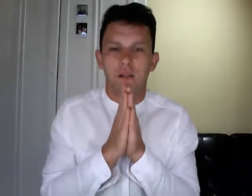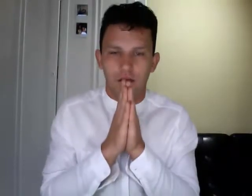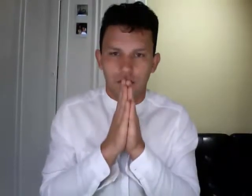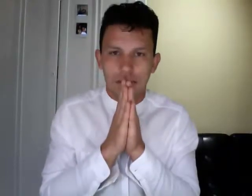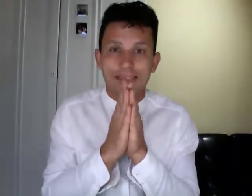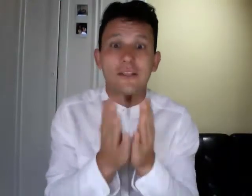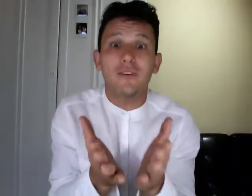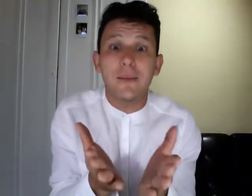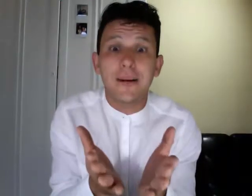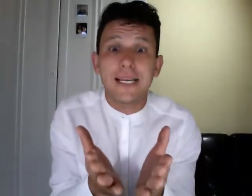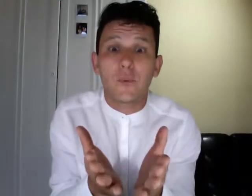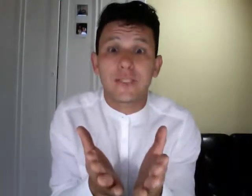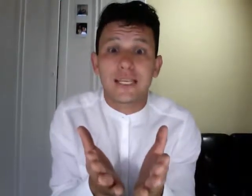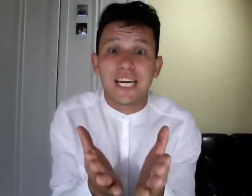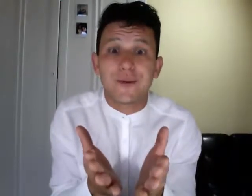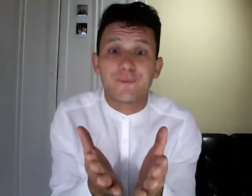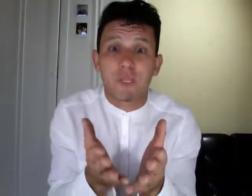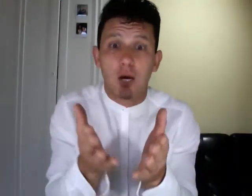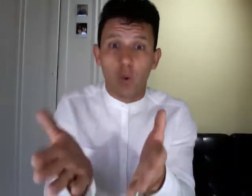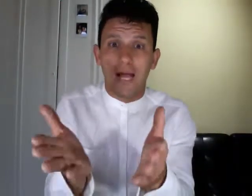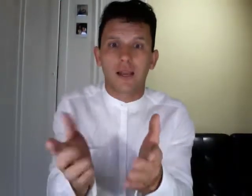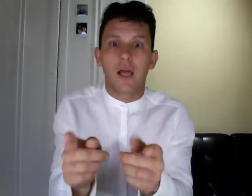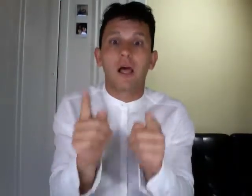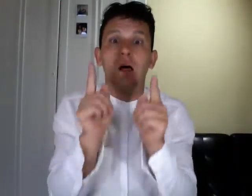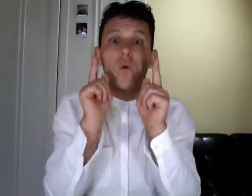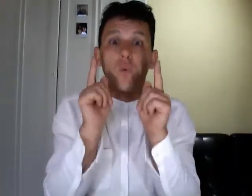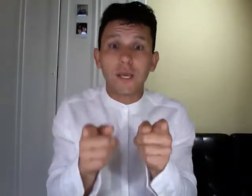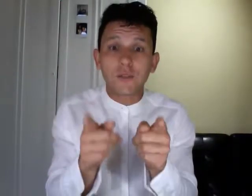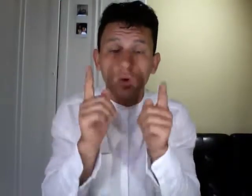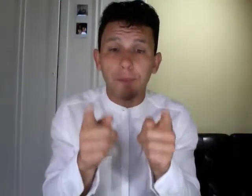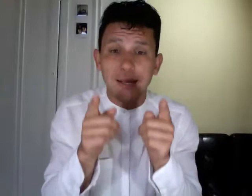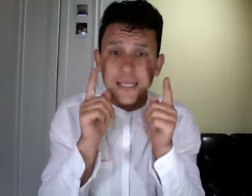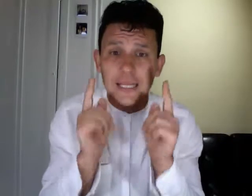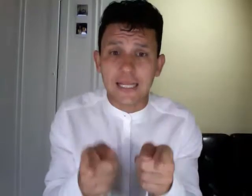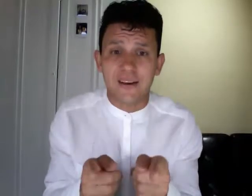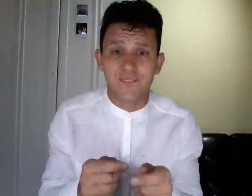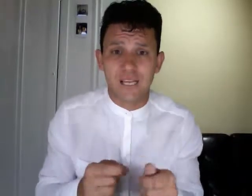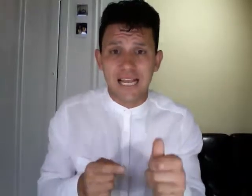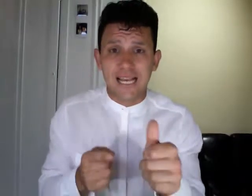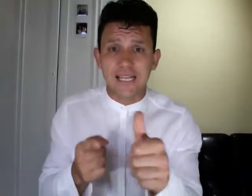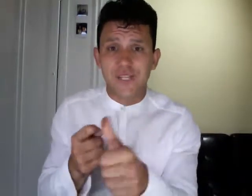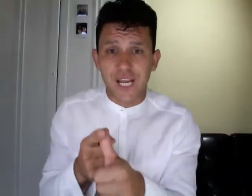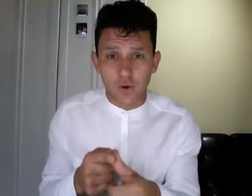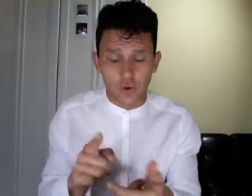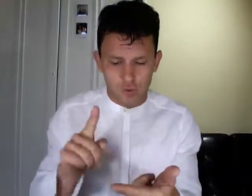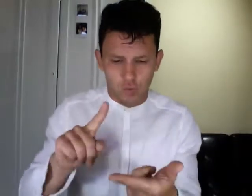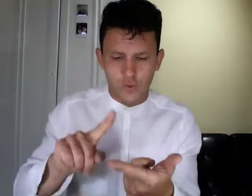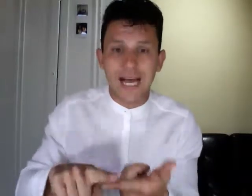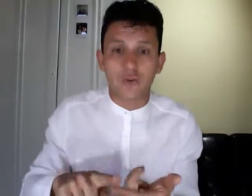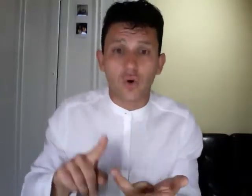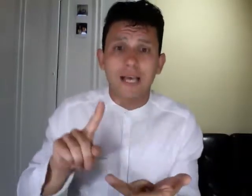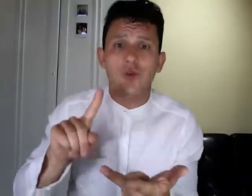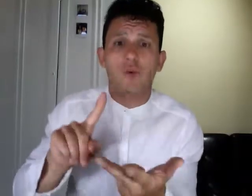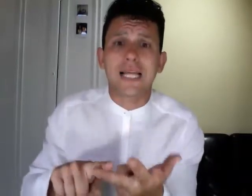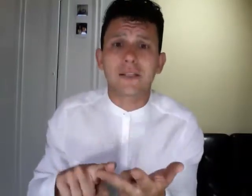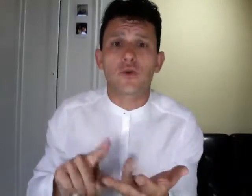da dove le prendi queste idee? well questo dipende da te leggendo studiando ascoltando